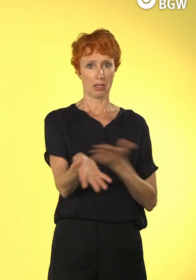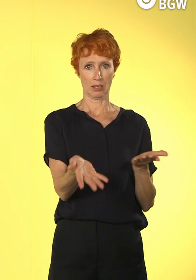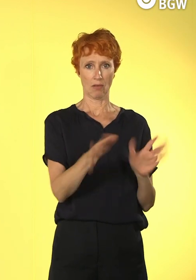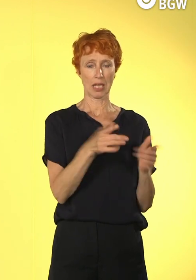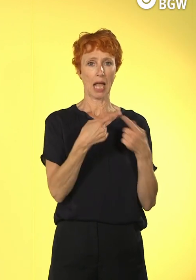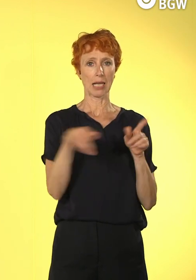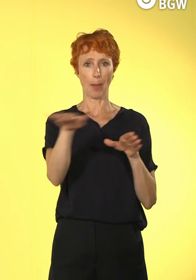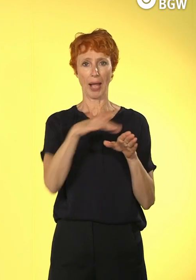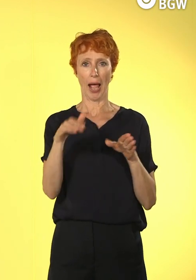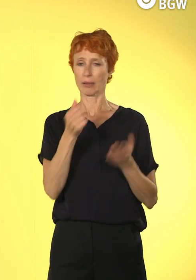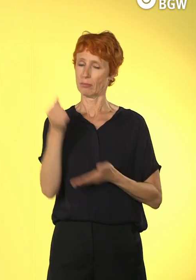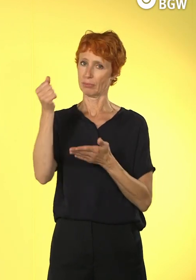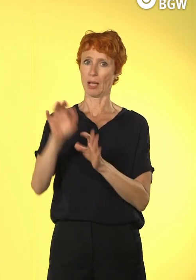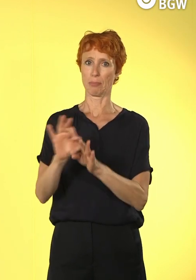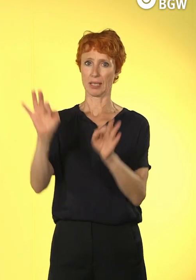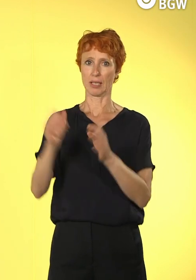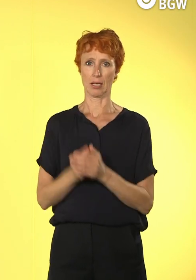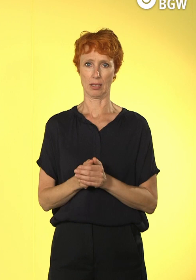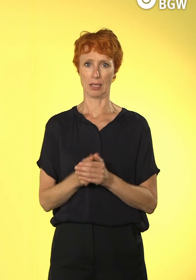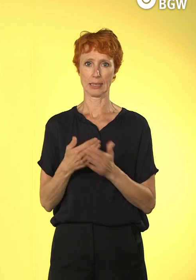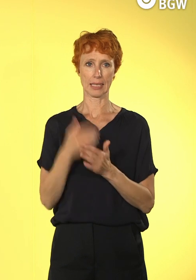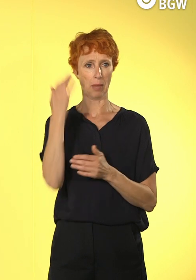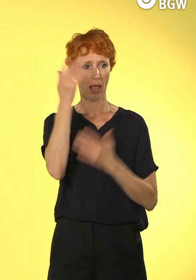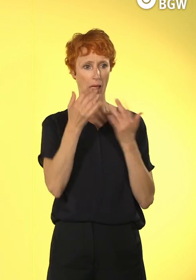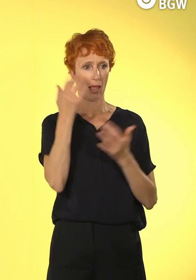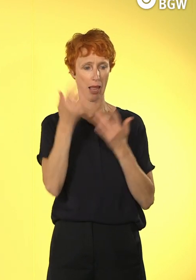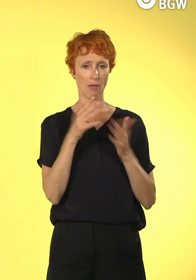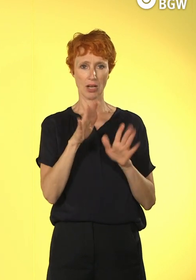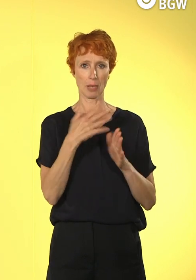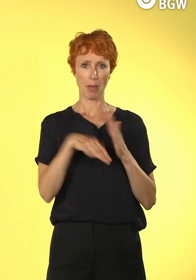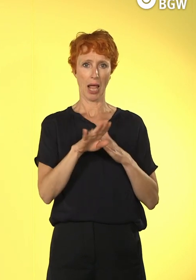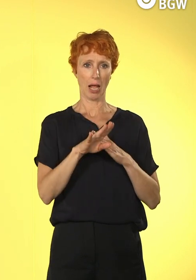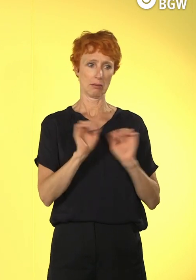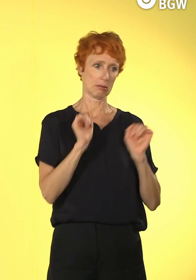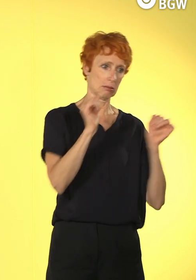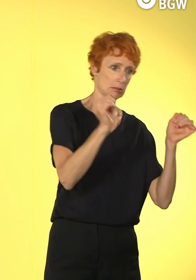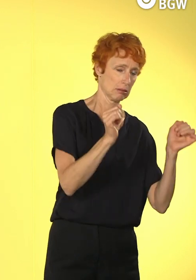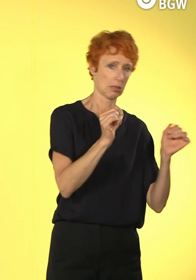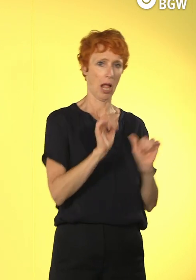aufgehoben wäre. Und dann heißt vielleicht lieber vier helfende Hände mehr als jetzt ein Computerprogramm.